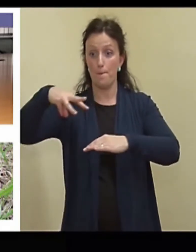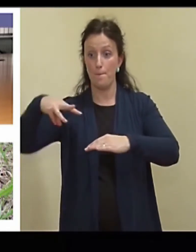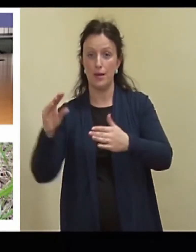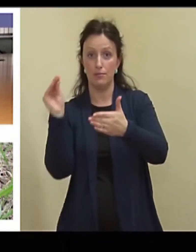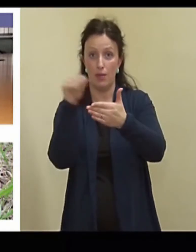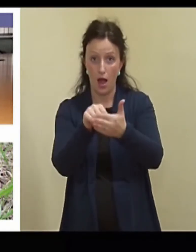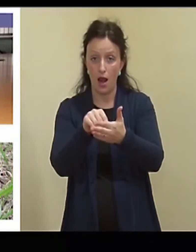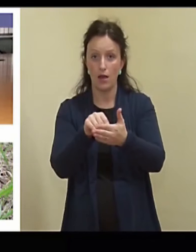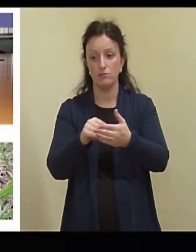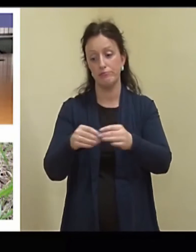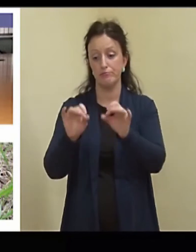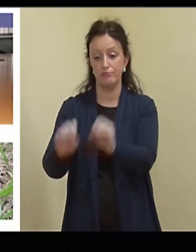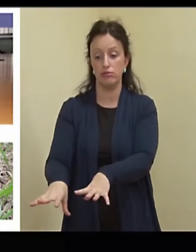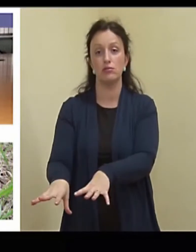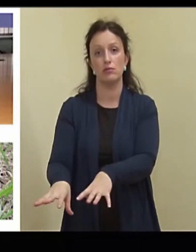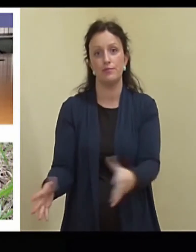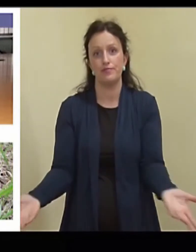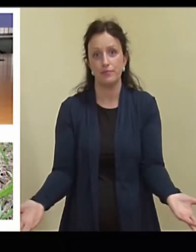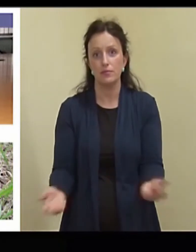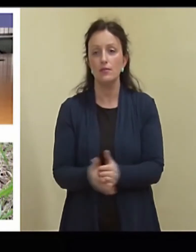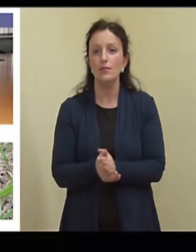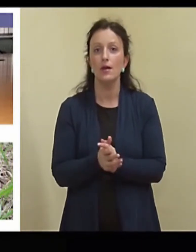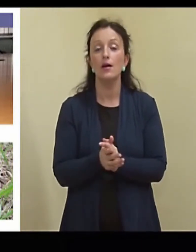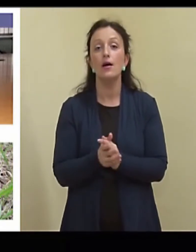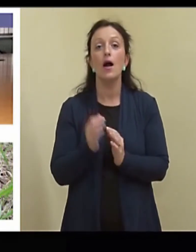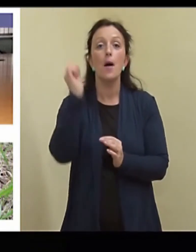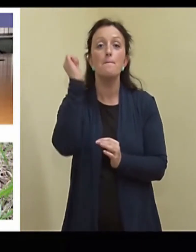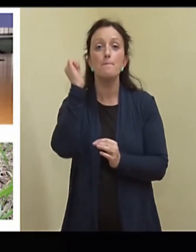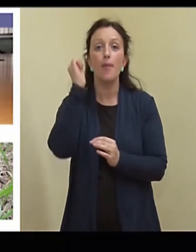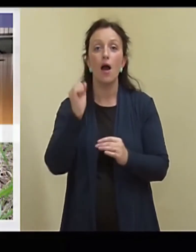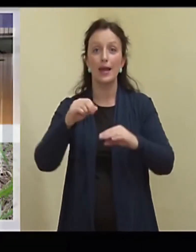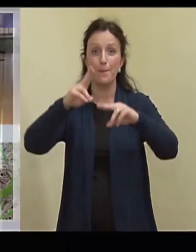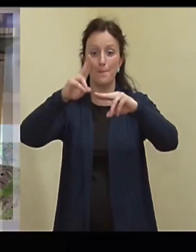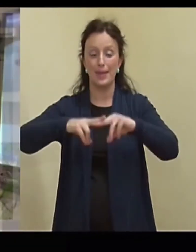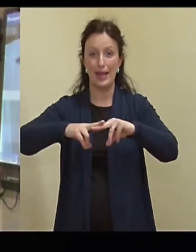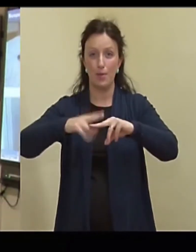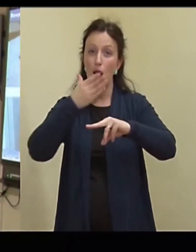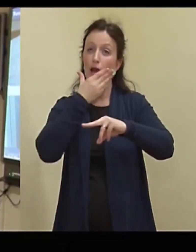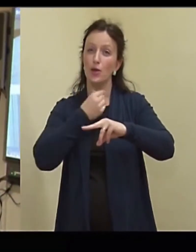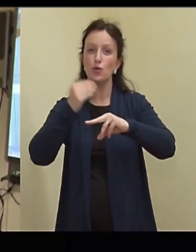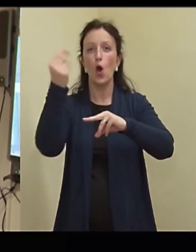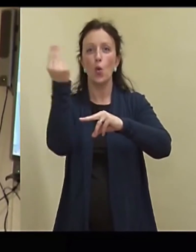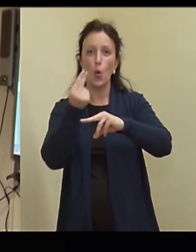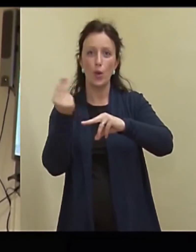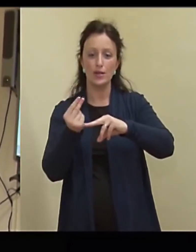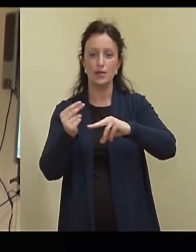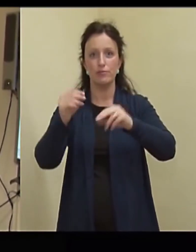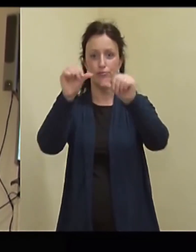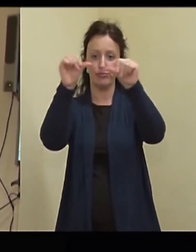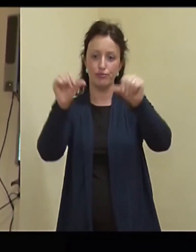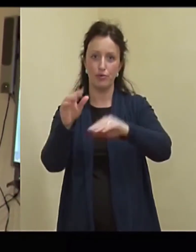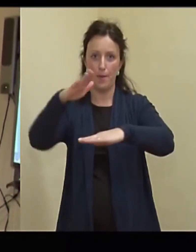Noh, inimesed elistasid. Kellegi ilus kunstiteos vedeles pargi pingi peal. Noh, inimene haks kartma. Teavitas,